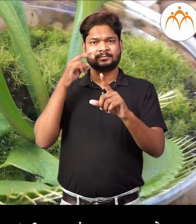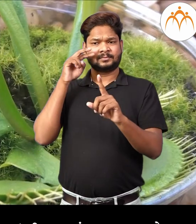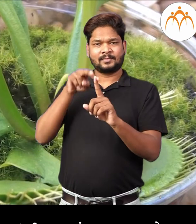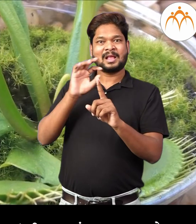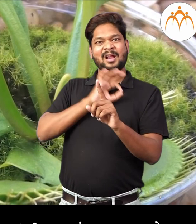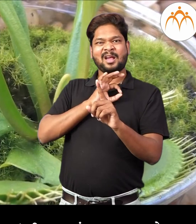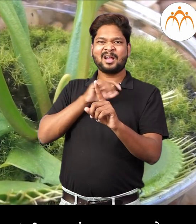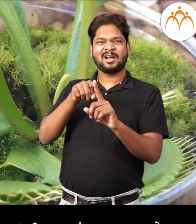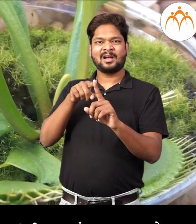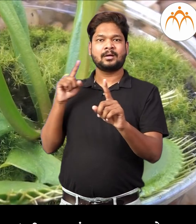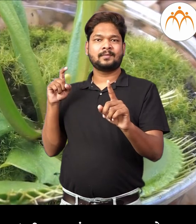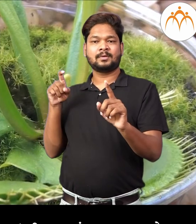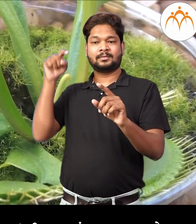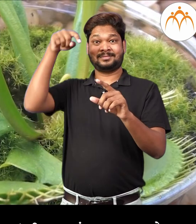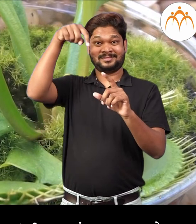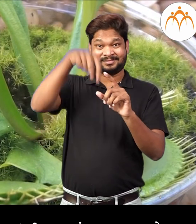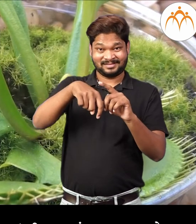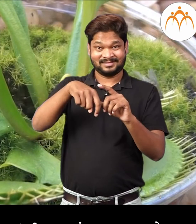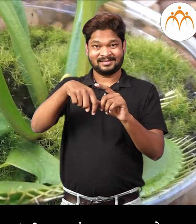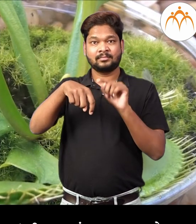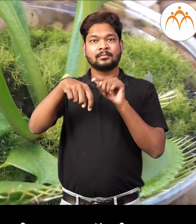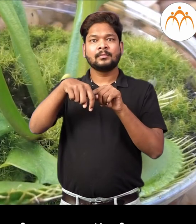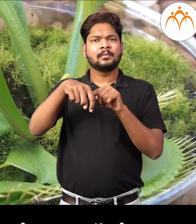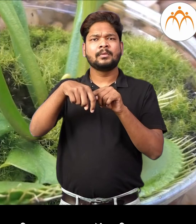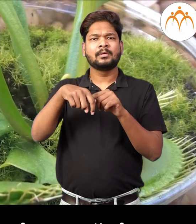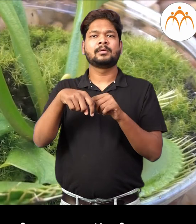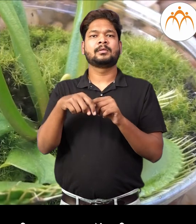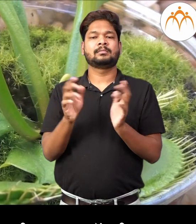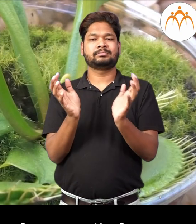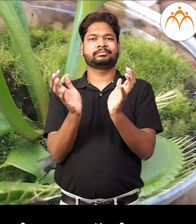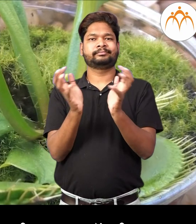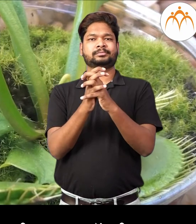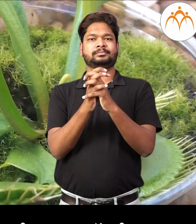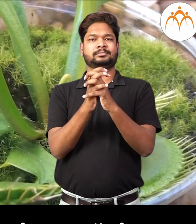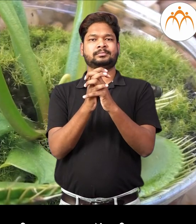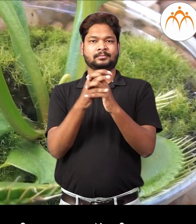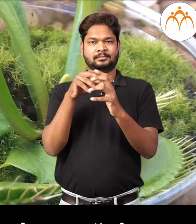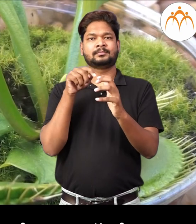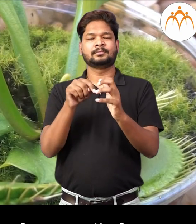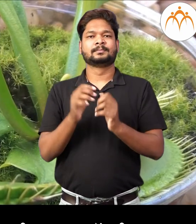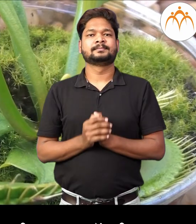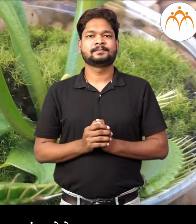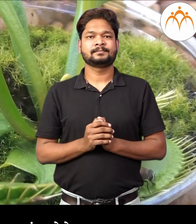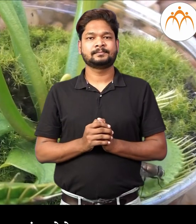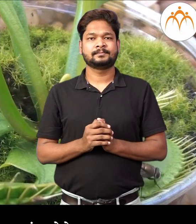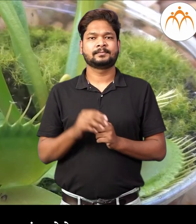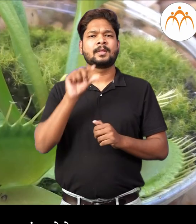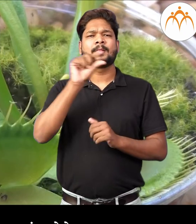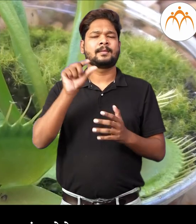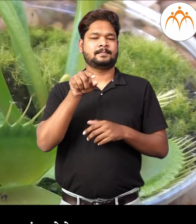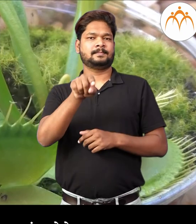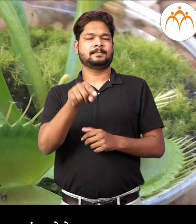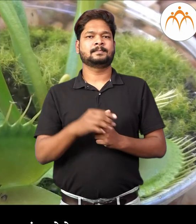कीटक आकर्शित होतात वनस्पती वर कीटक बसताच वीनस फ्लाई ट्रैपची, खालची,